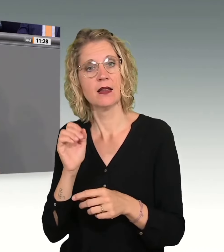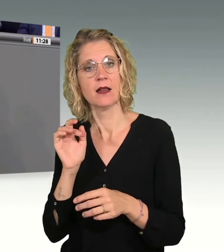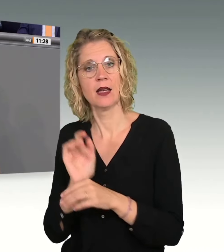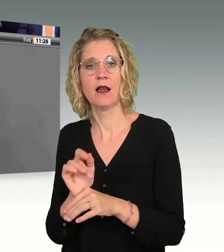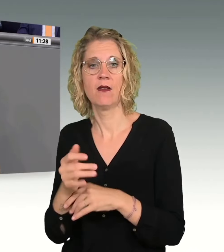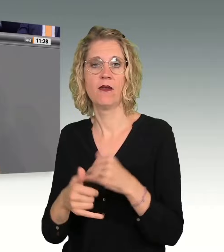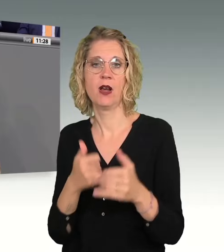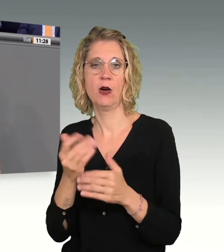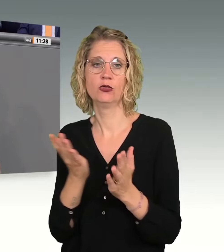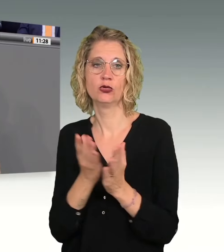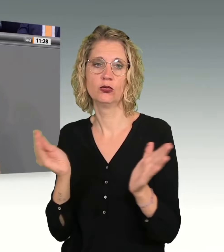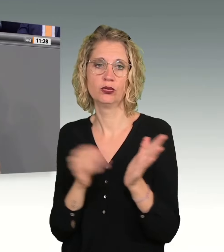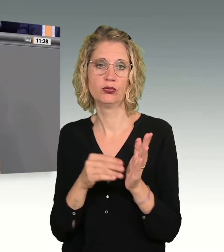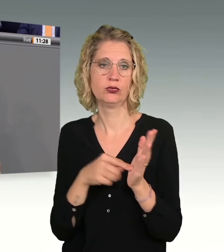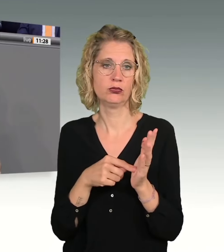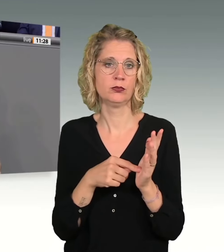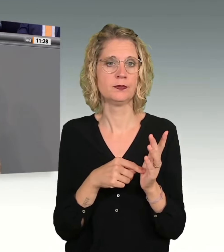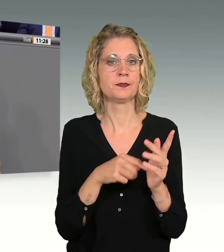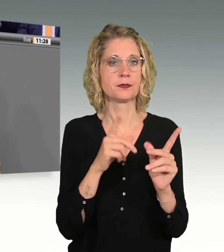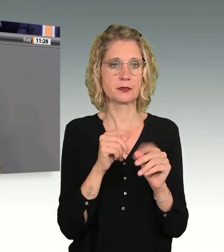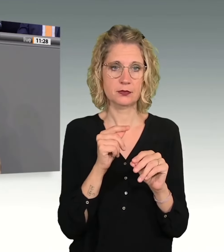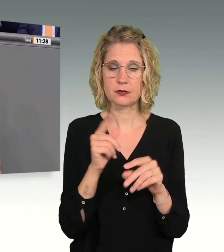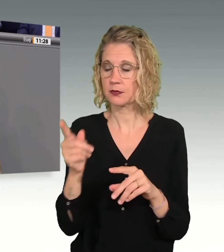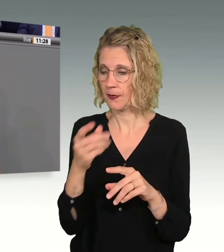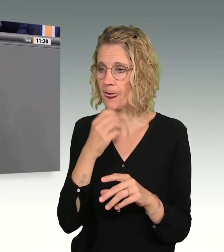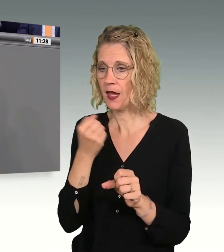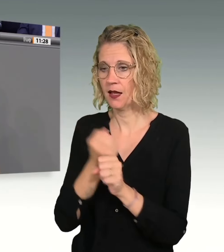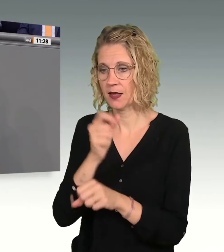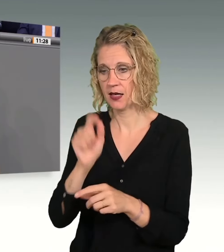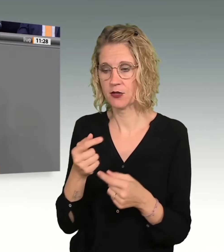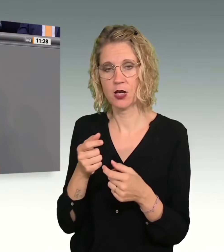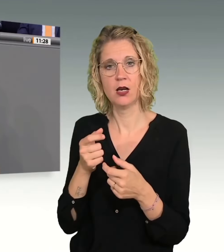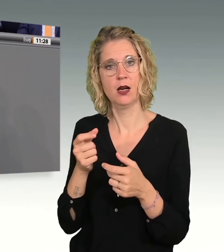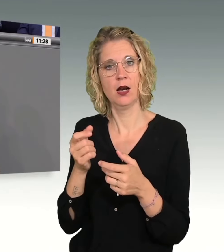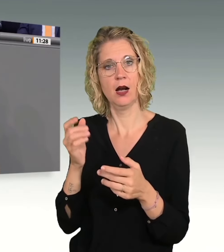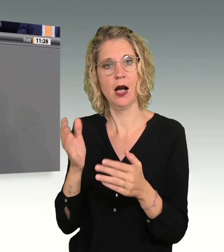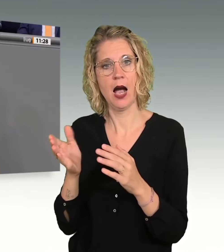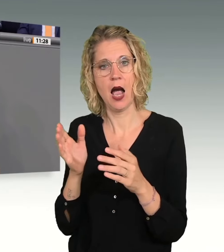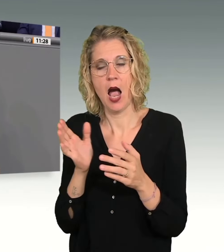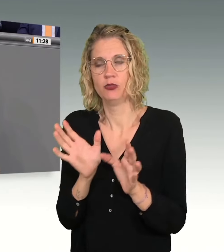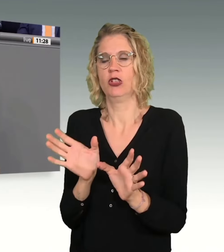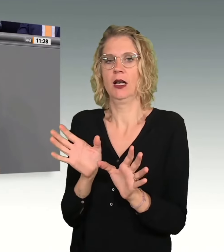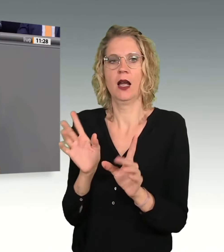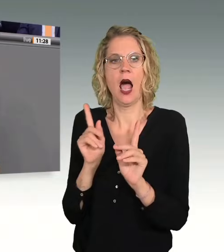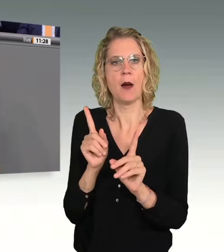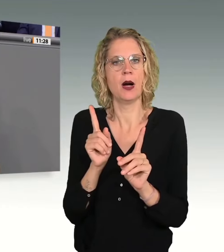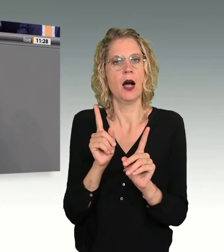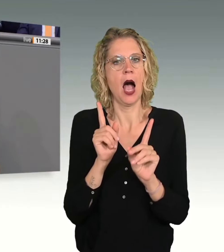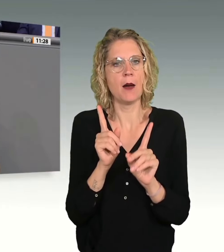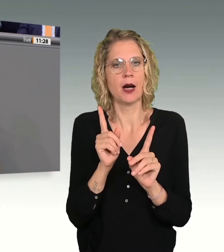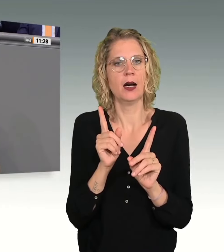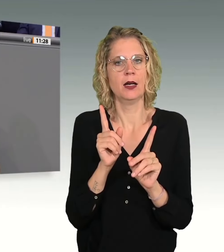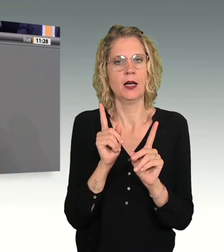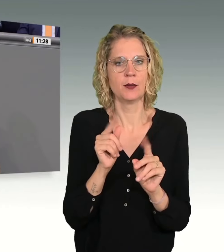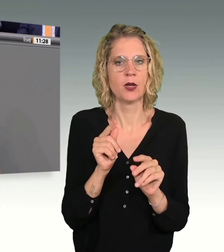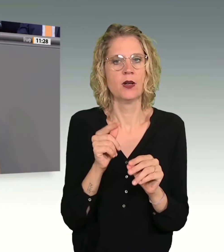Höhe der Strafe entscheidend, sondern die Angst, erwischt und verurteilt zu werden. Dafür müssen wir die Justiz an sich